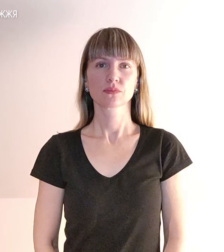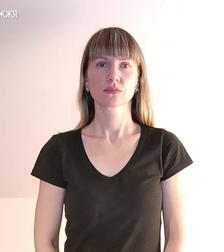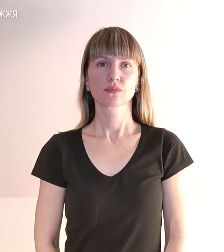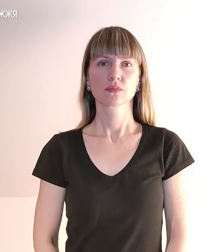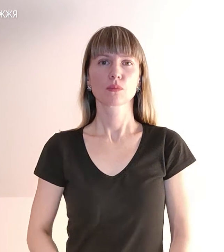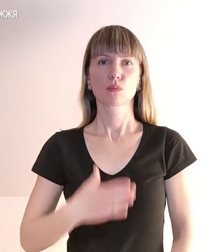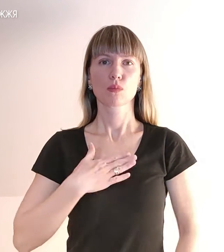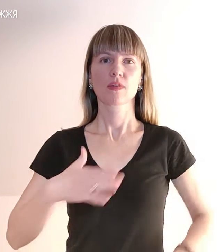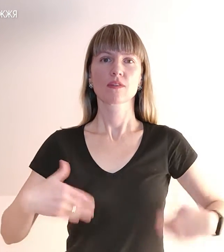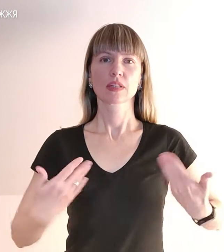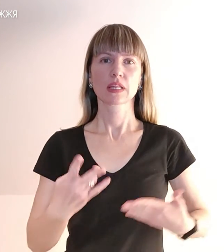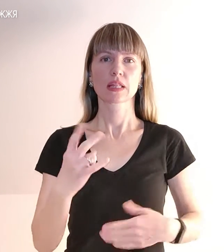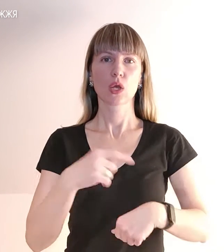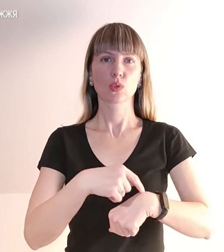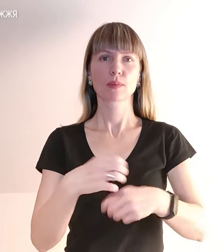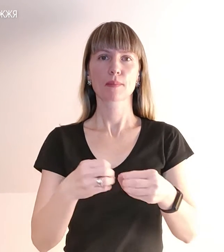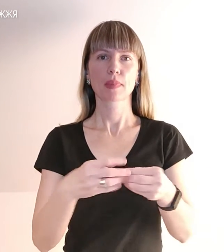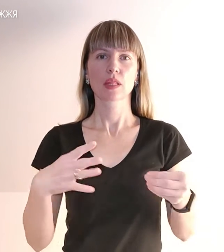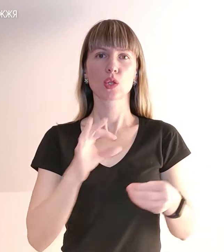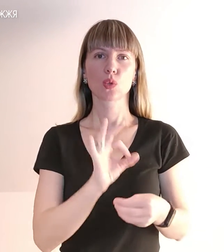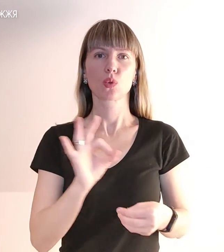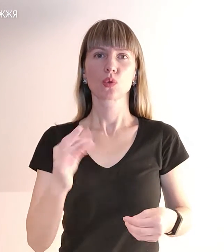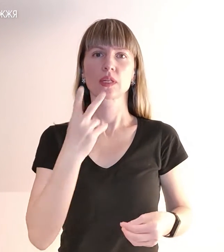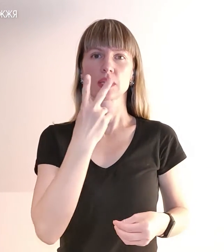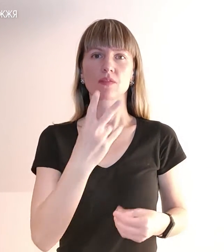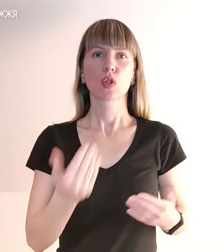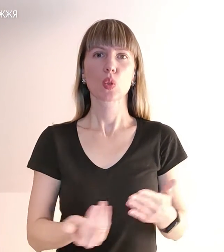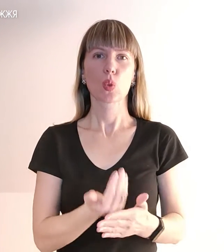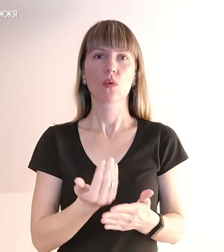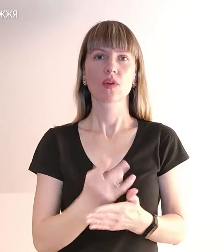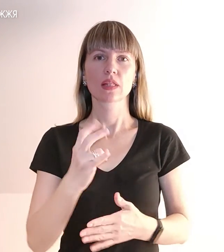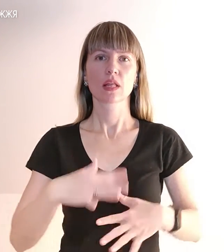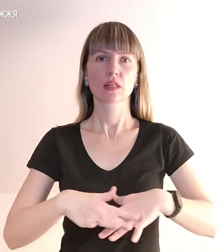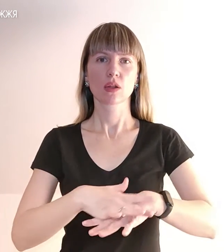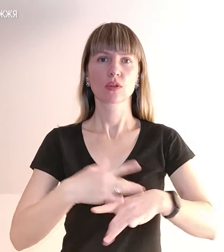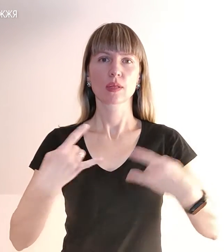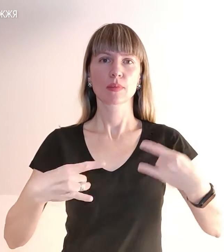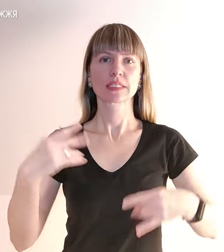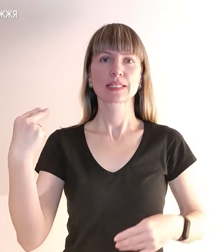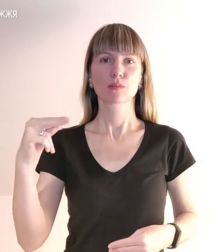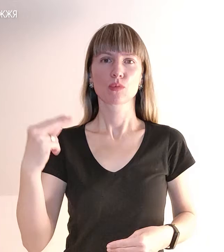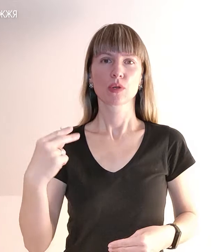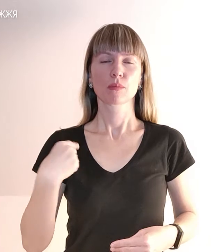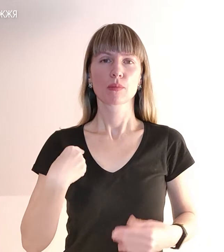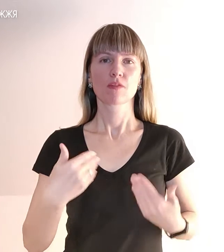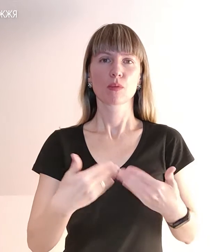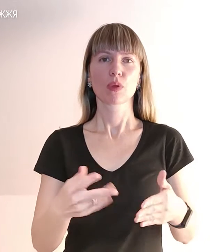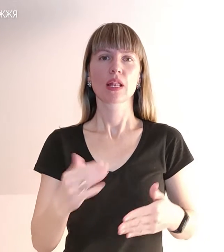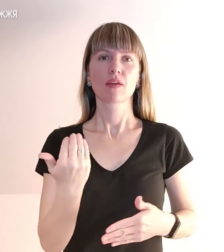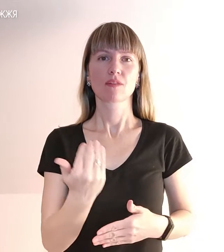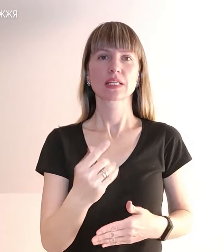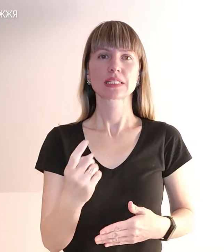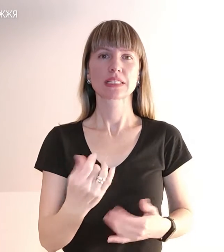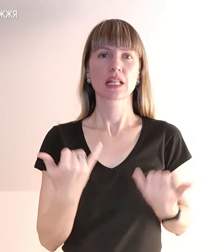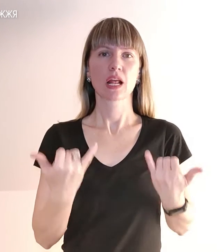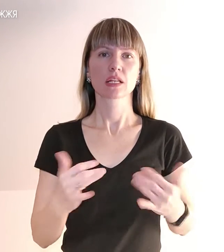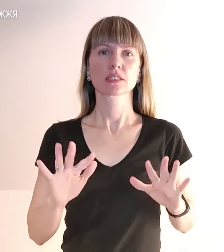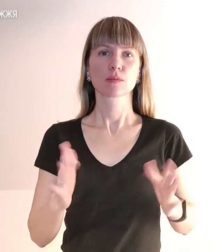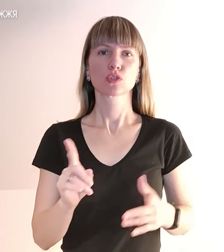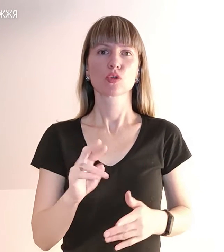Моє вітання на годиннику 15.00. Ви дивитеся новини на Суспільному Запоріжжя. Ми виходимо для вас з нагальними новинами, аби ви були в